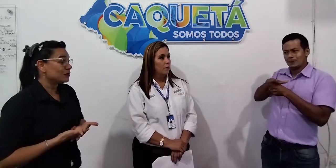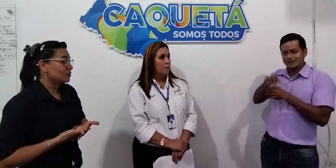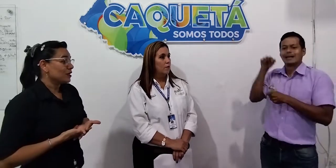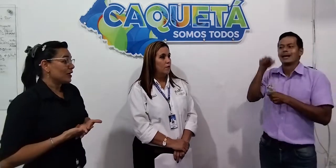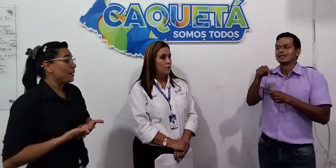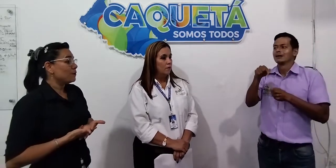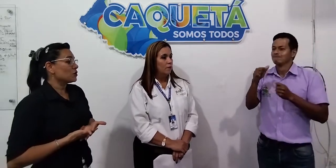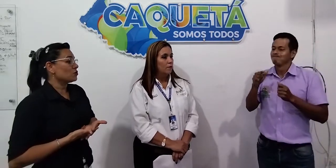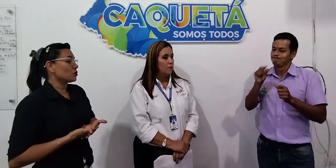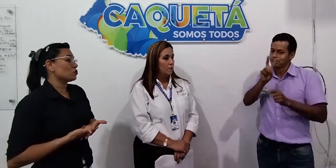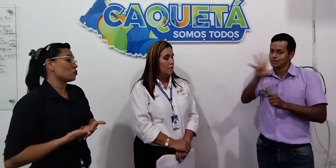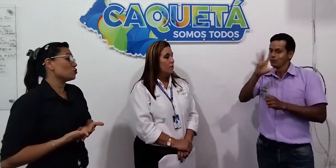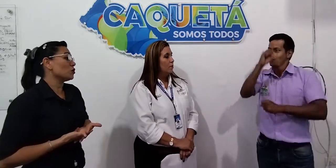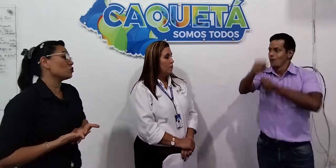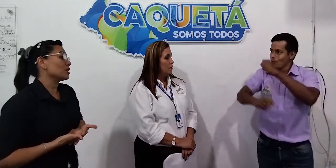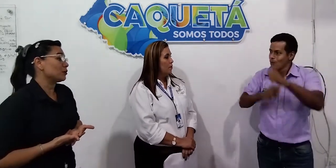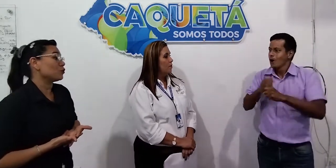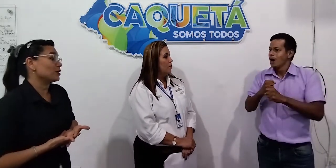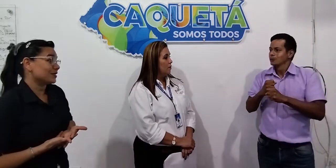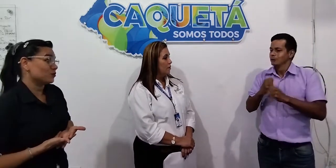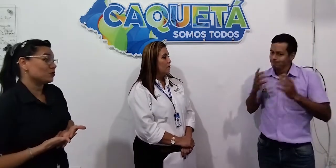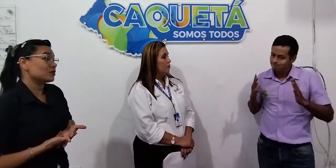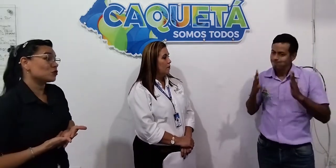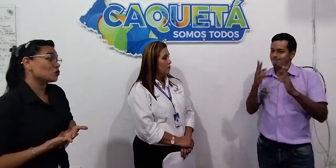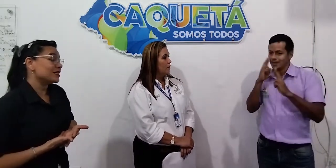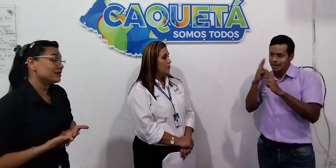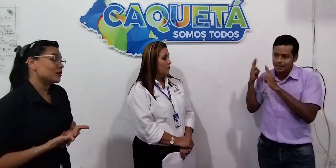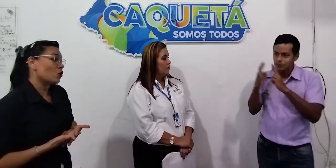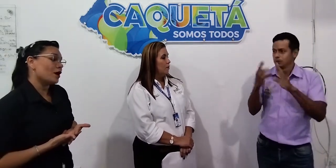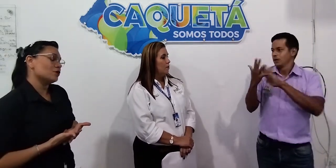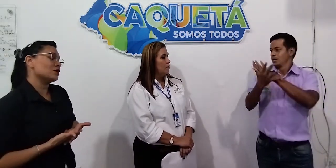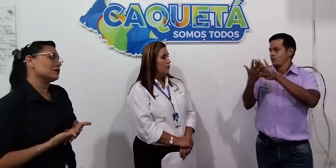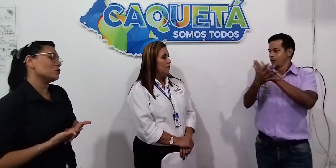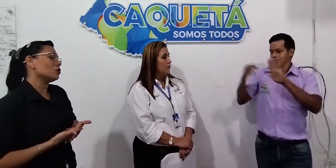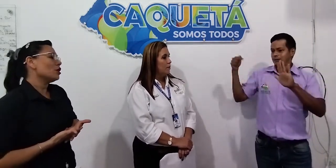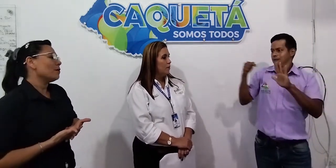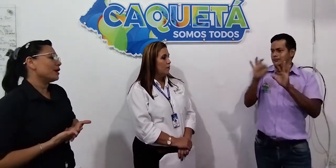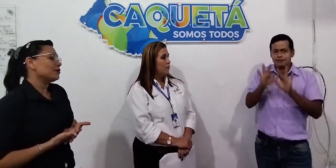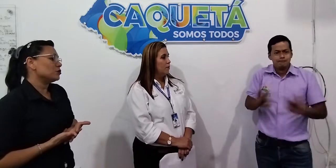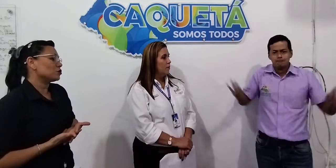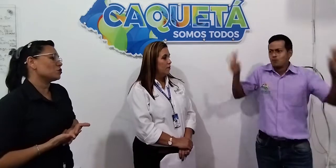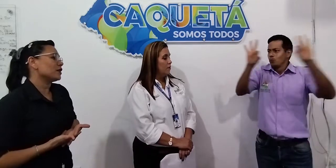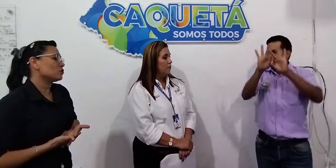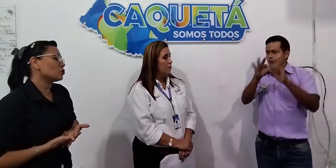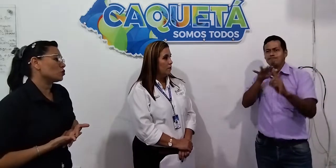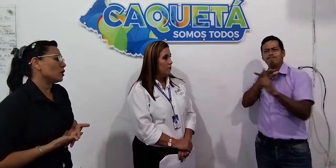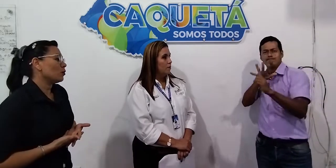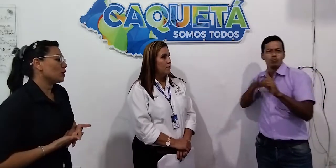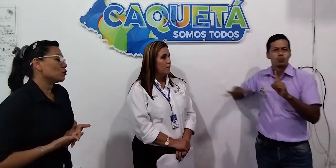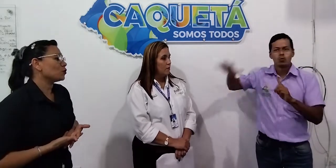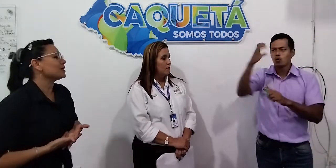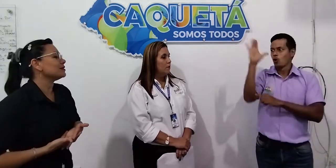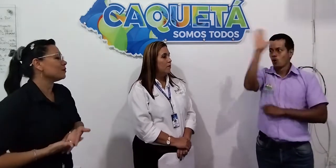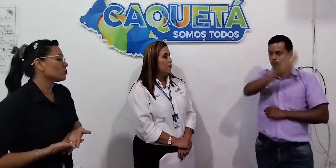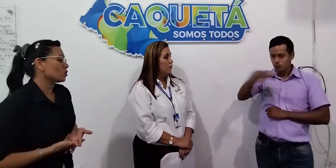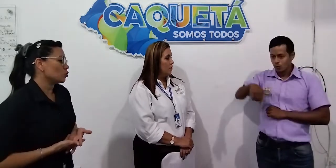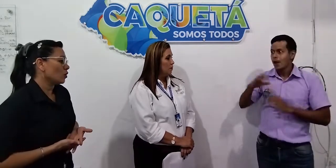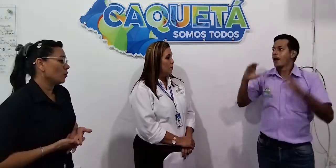campos en los que nosotros podemos seguir progresando. Entonces estos 25 años han sido maravillosos para nosotros, la población, porque siempre nos ha ayudado